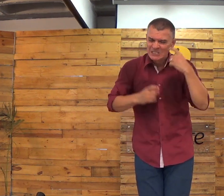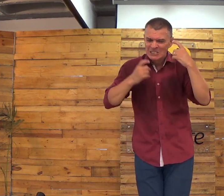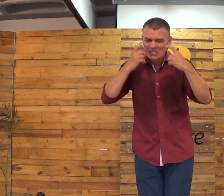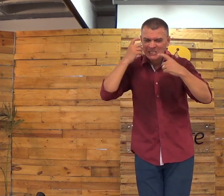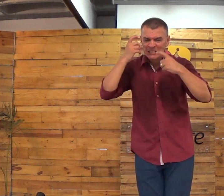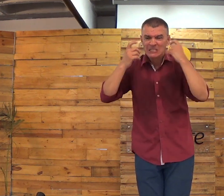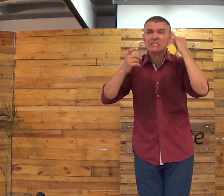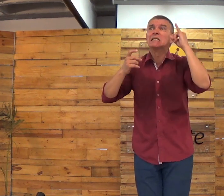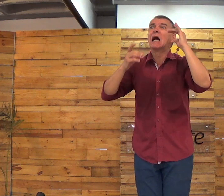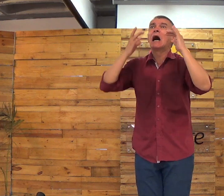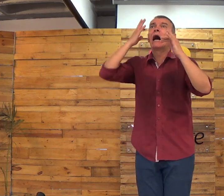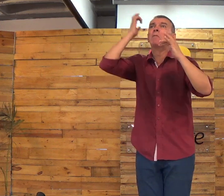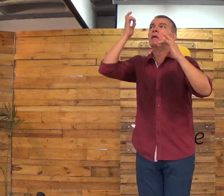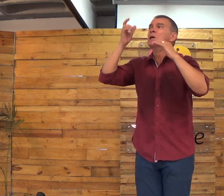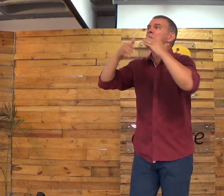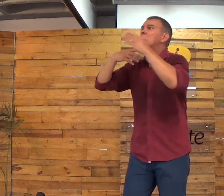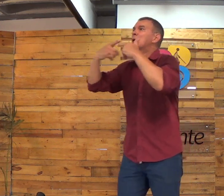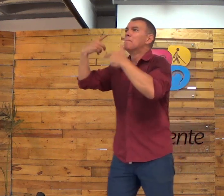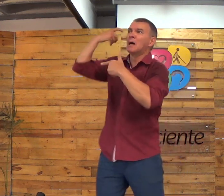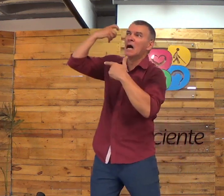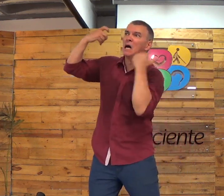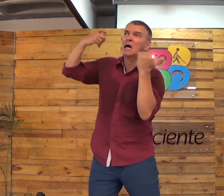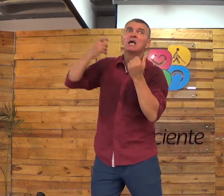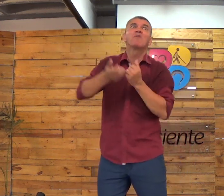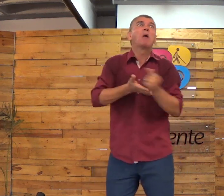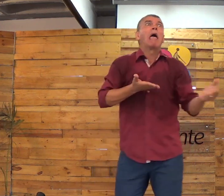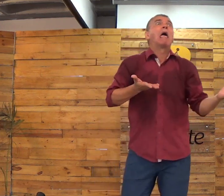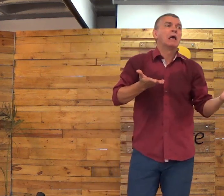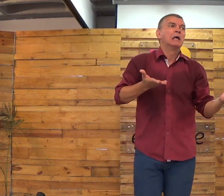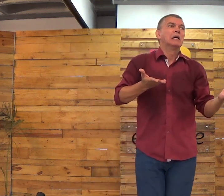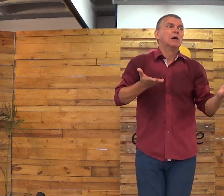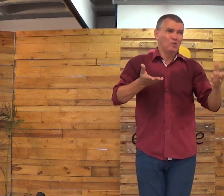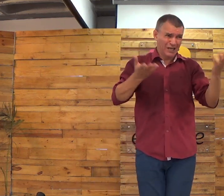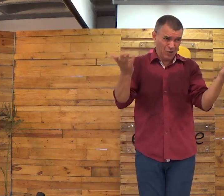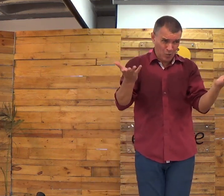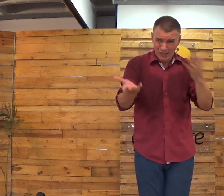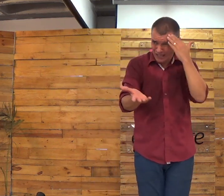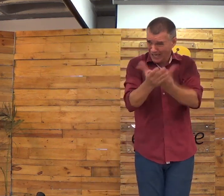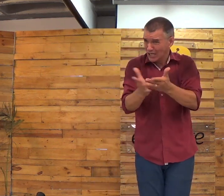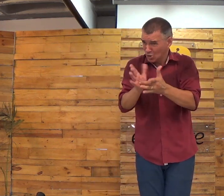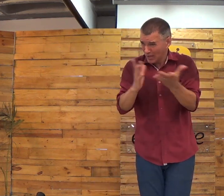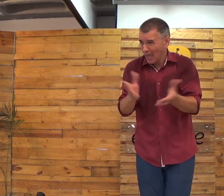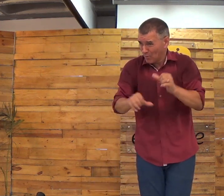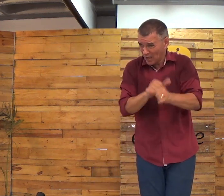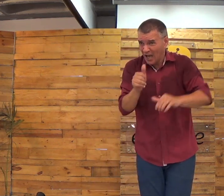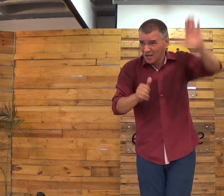Sente que está errado? Ou você está certo, mas você sente que precisa ajudar outras pessoas?